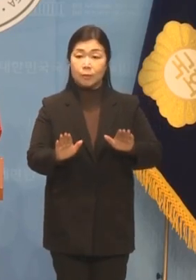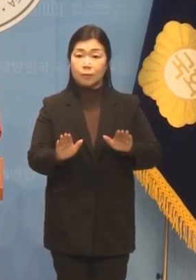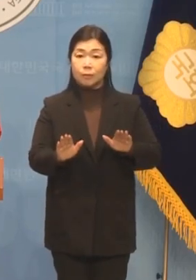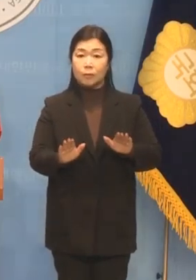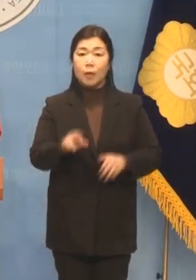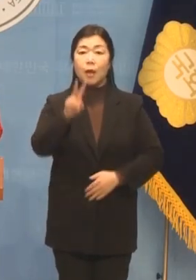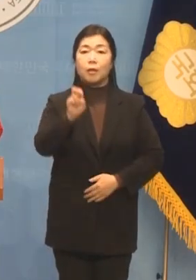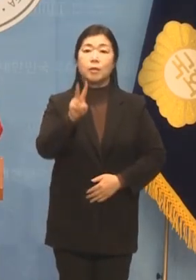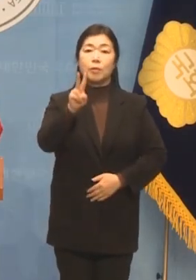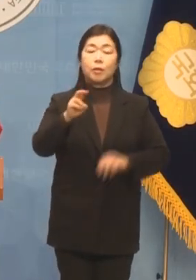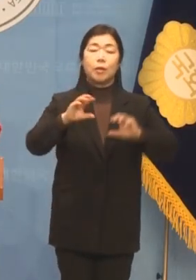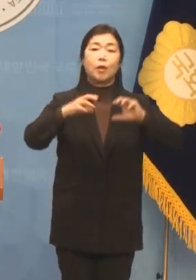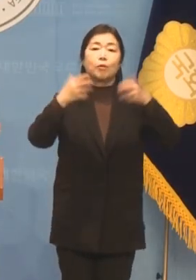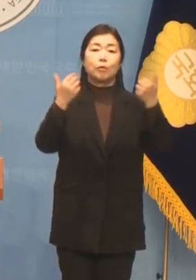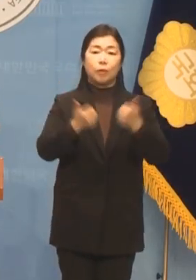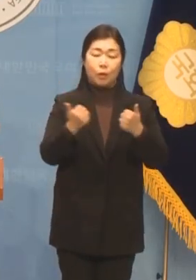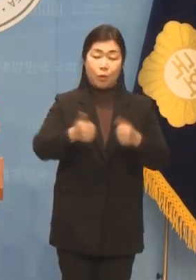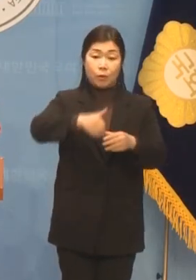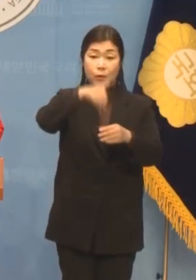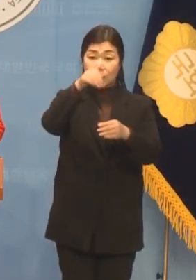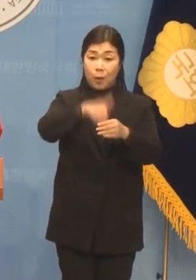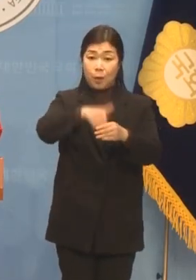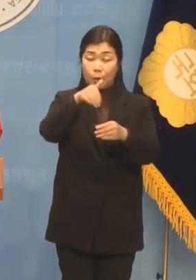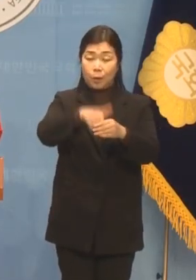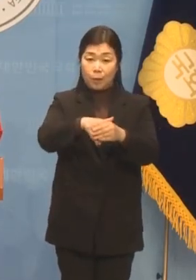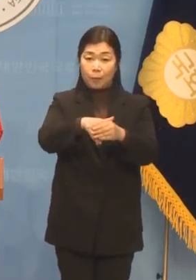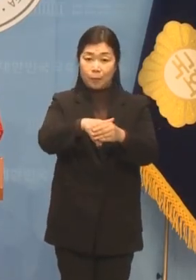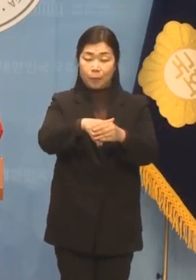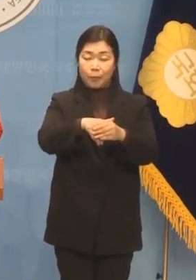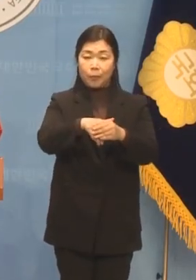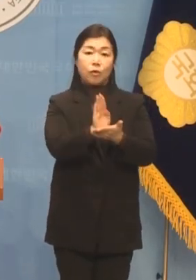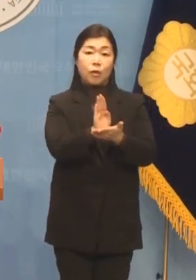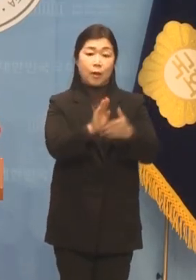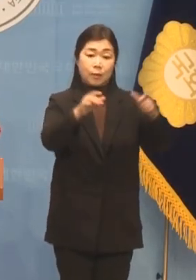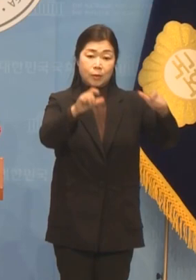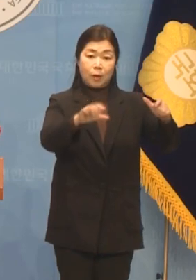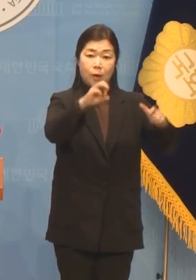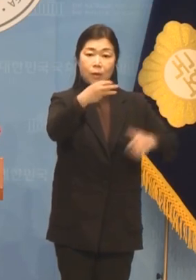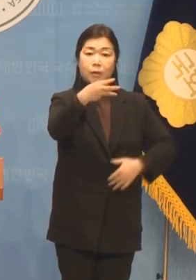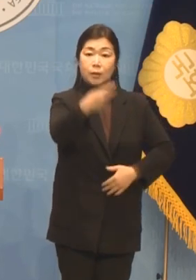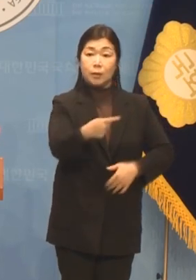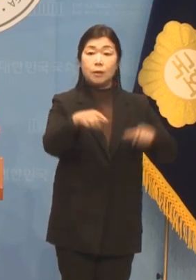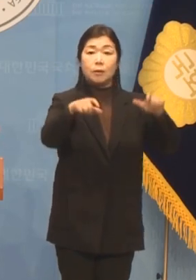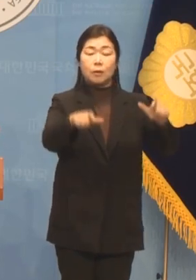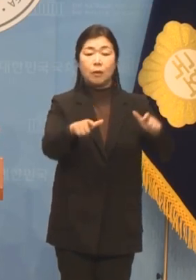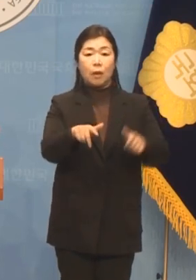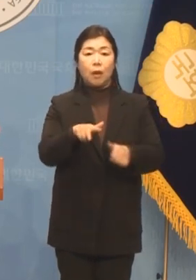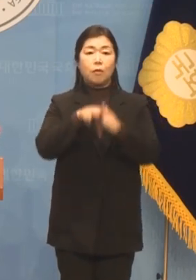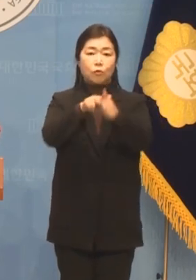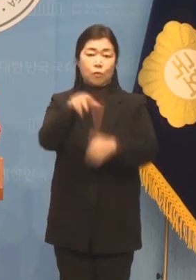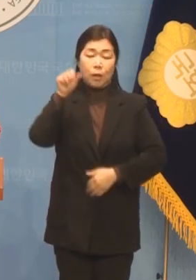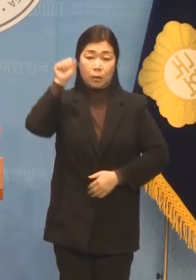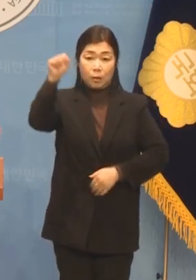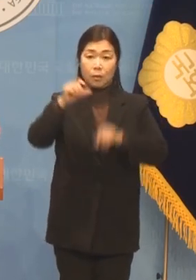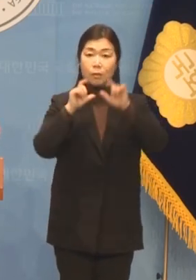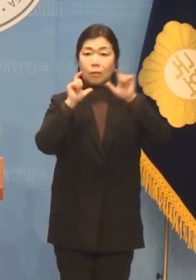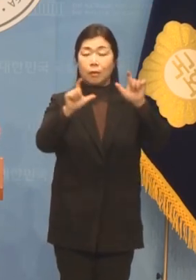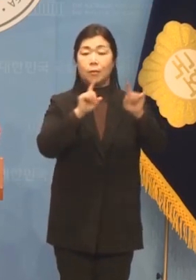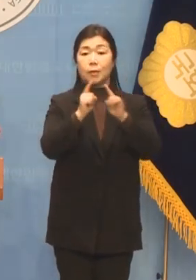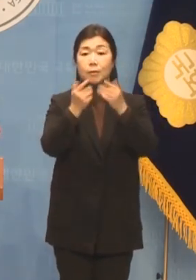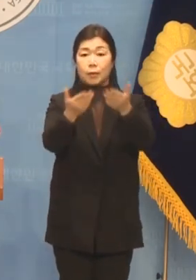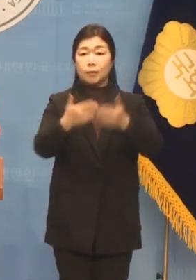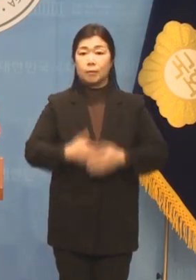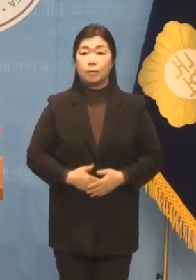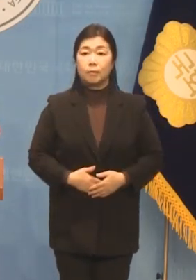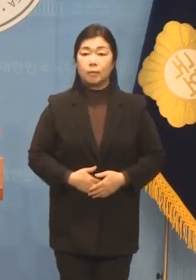제22대 총선 분당구 을 선거구 선언합니다 저는